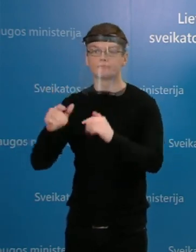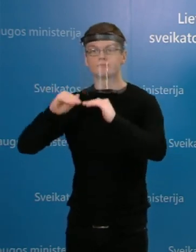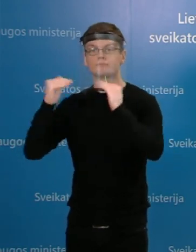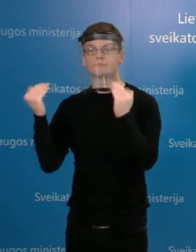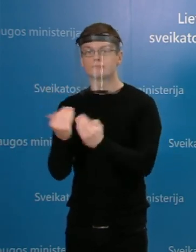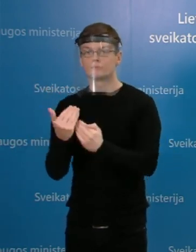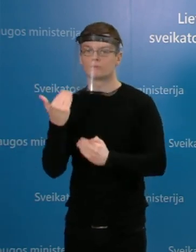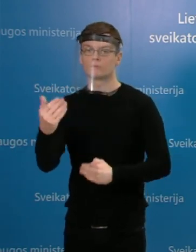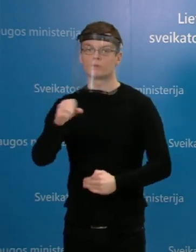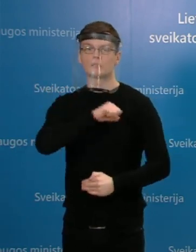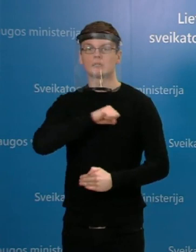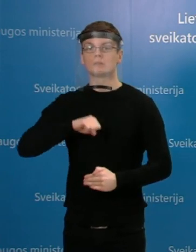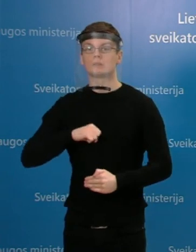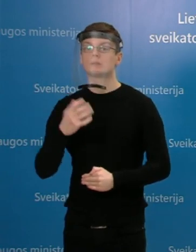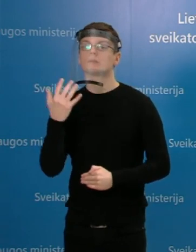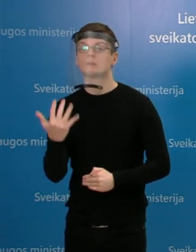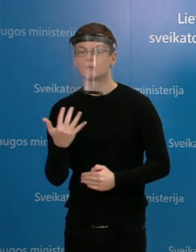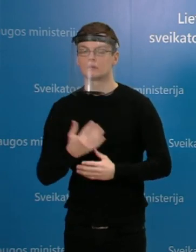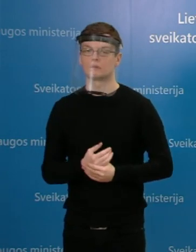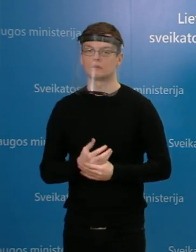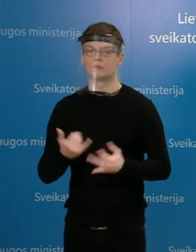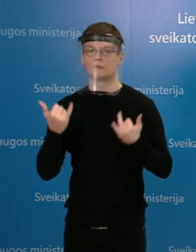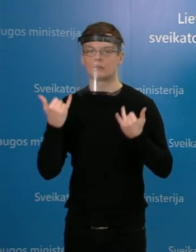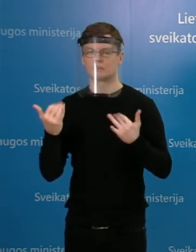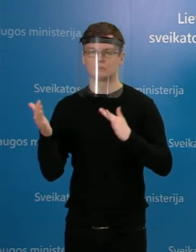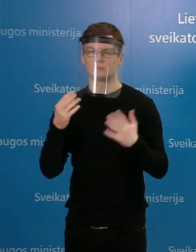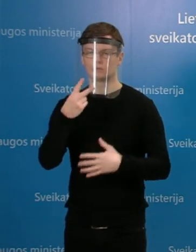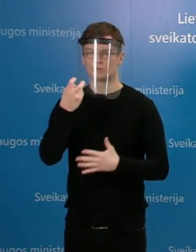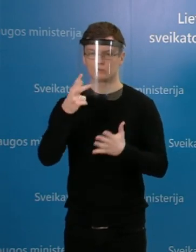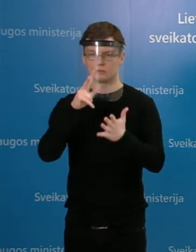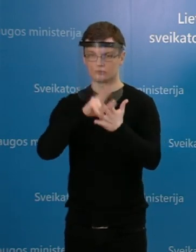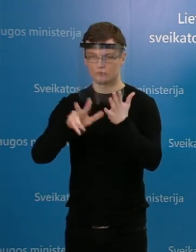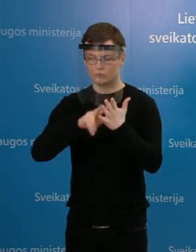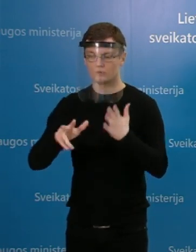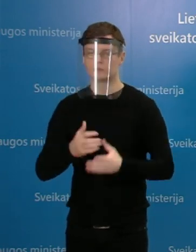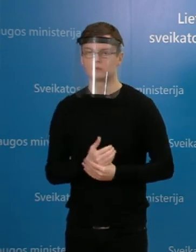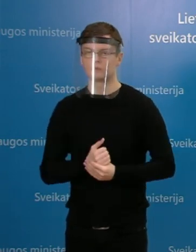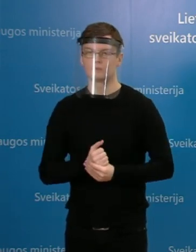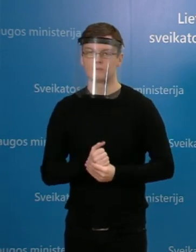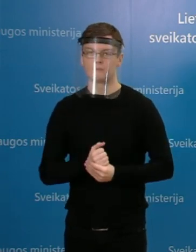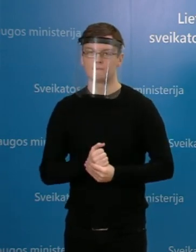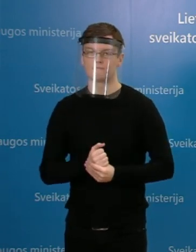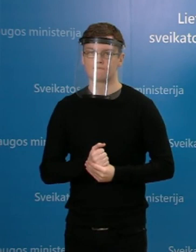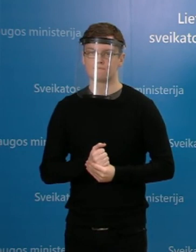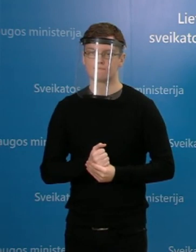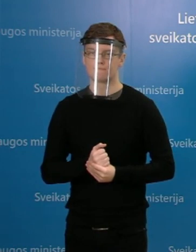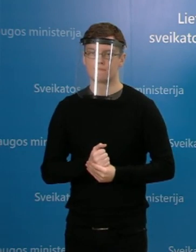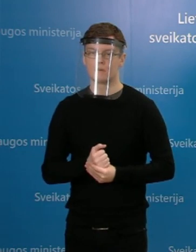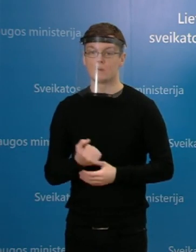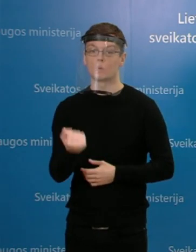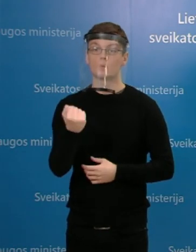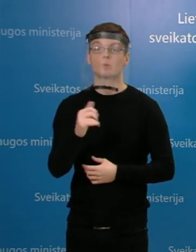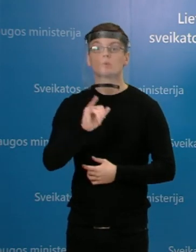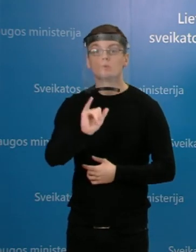sveikatos priežiūros specialistų. Jau minėjau, kad šiuo metu yra 280, daugiausiai jų yra